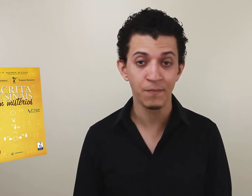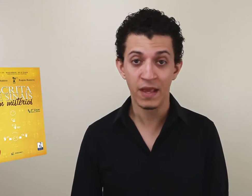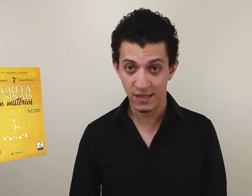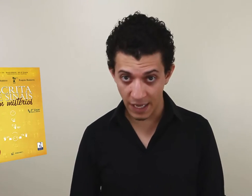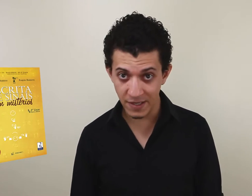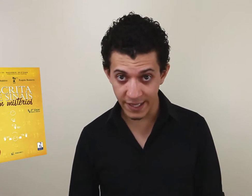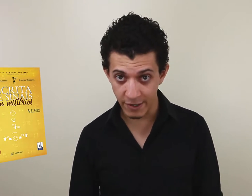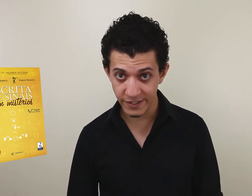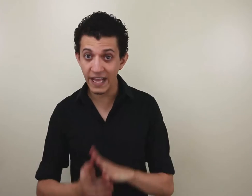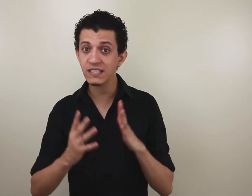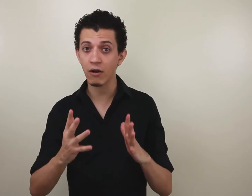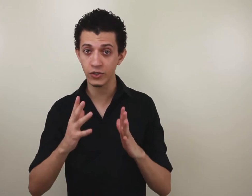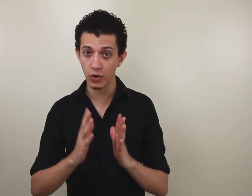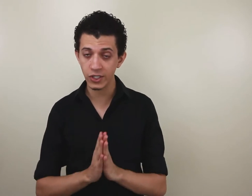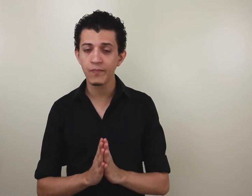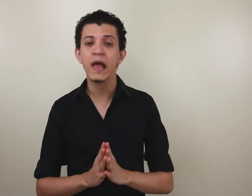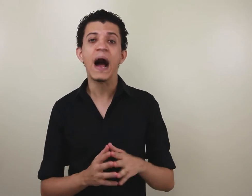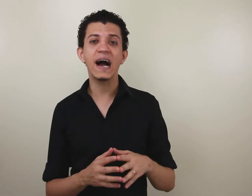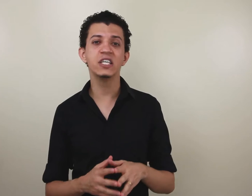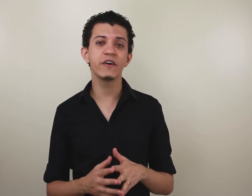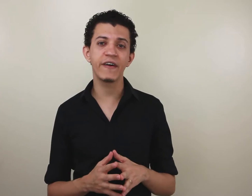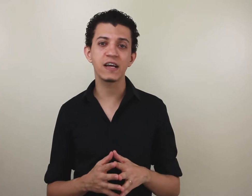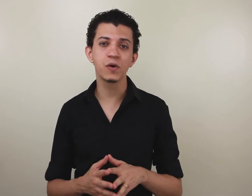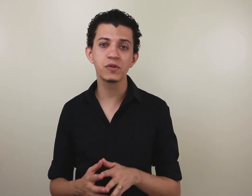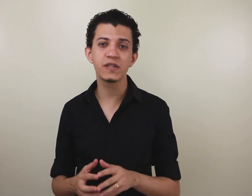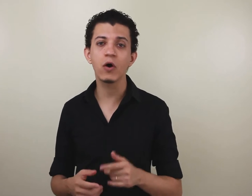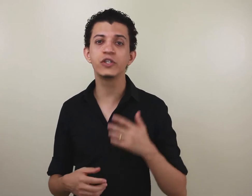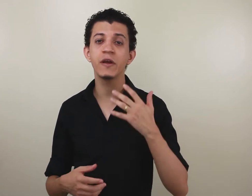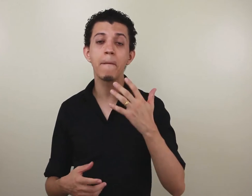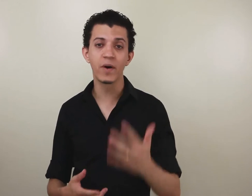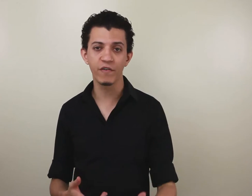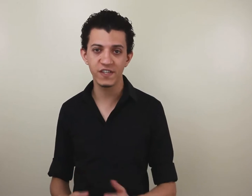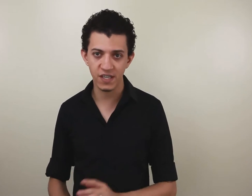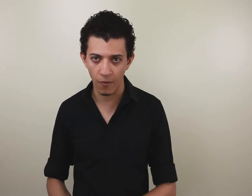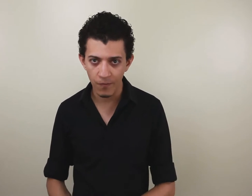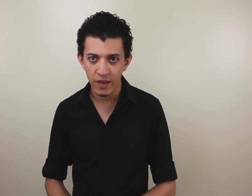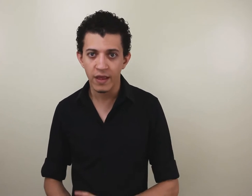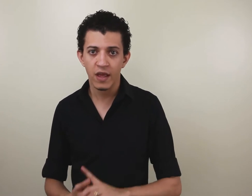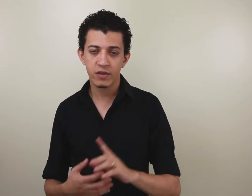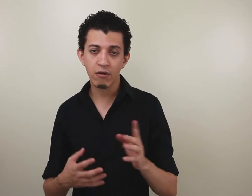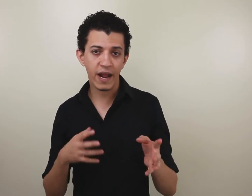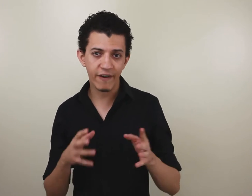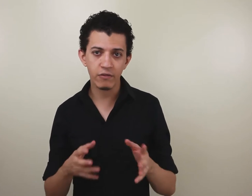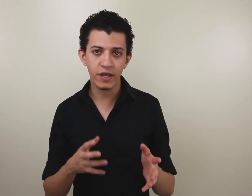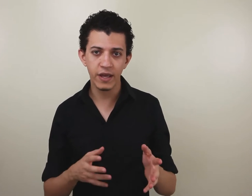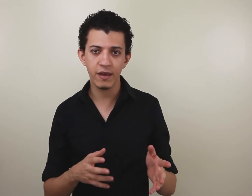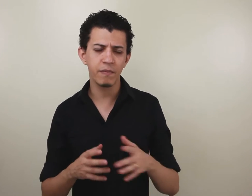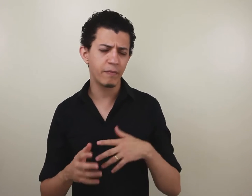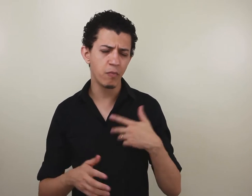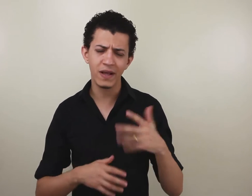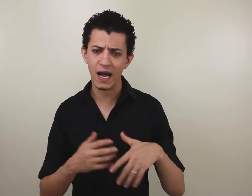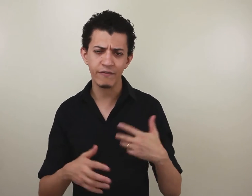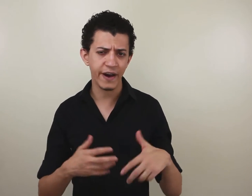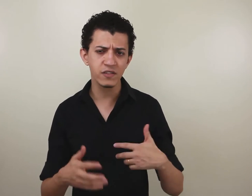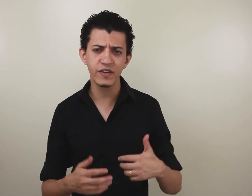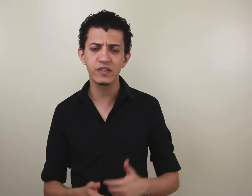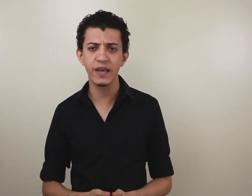Sem Mistérios. Nessa aula de hoje, a gente vai falar sobre o sinal de profissão. Tenho gravado aqui, publicado vários vídeos aí,